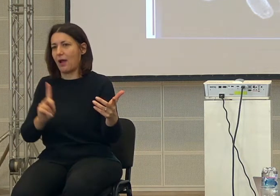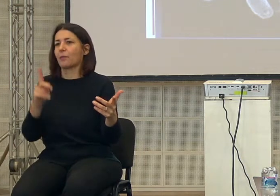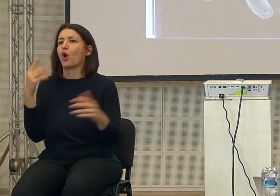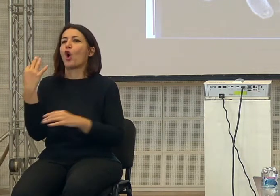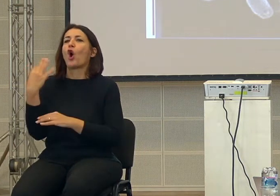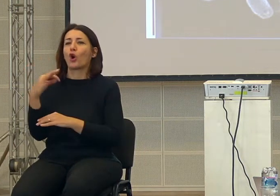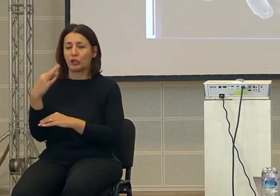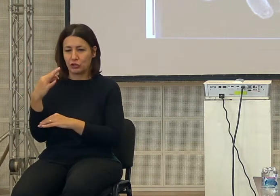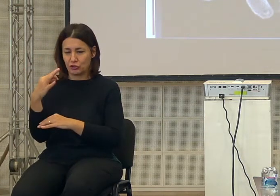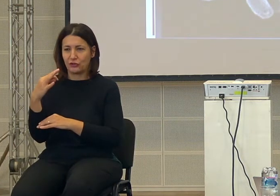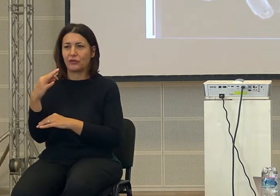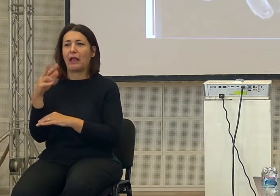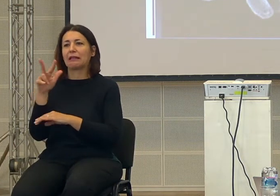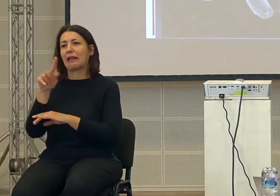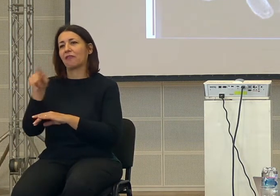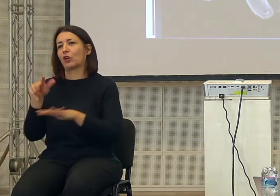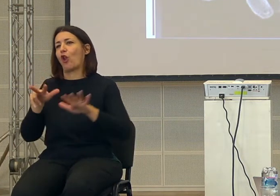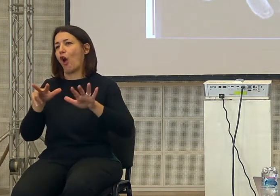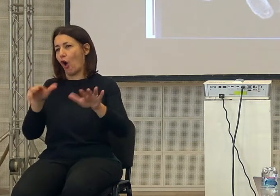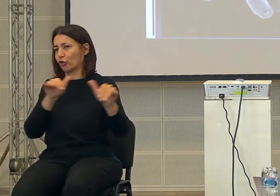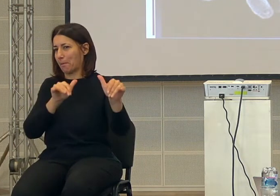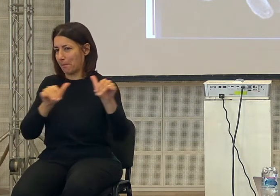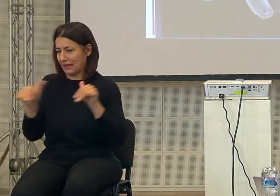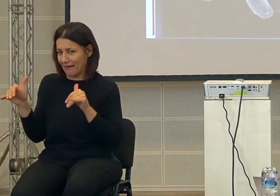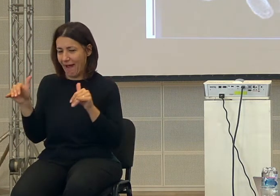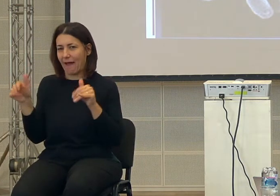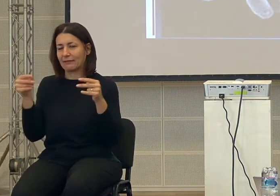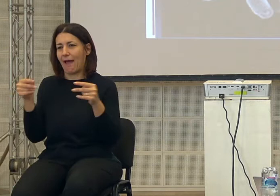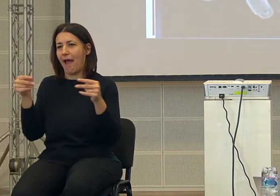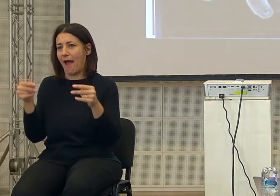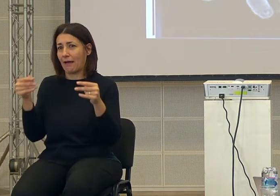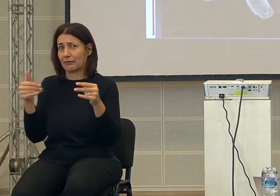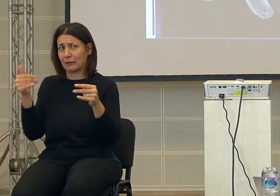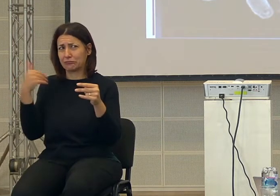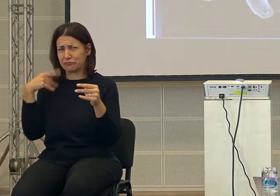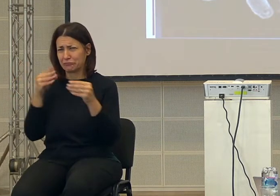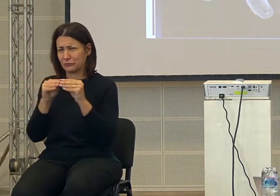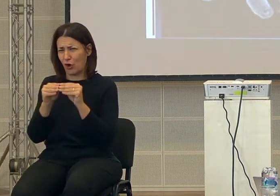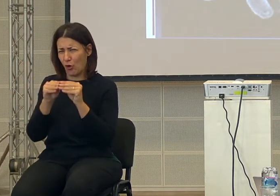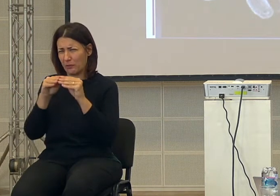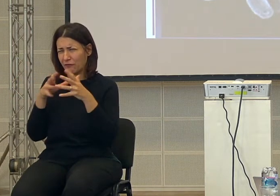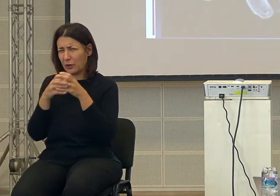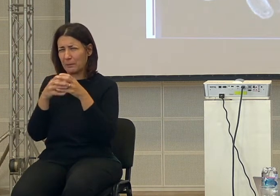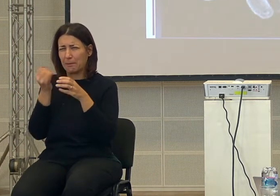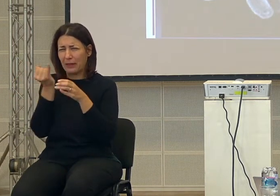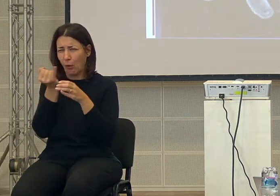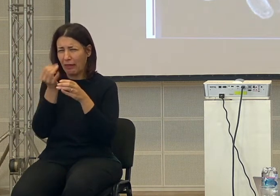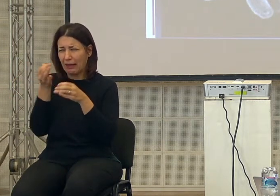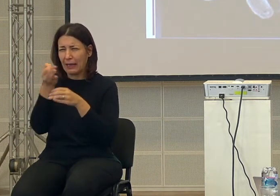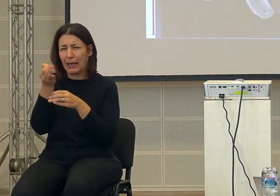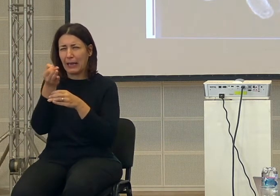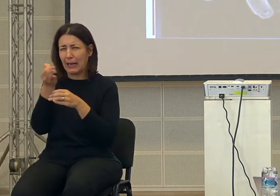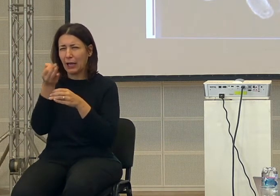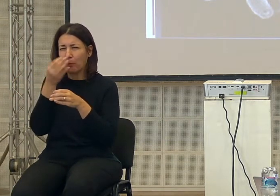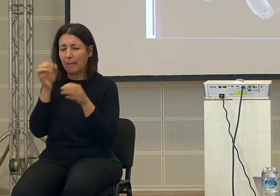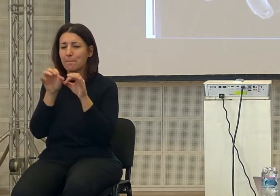,8 miliardi di anni fa e questa probabilmente è un'immagine che rende l'idea di quello che erano i primi esseri viventi, erano dei